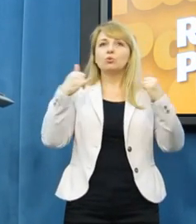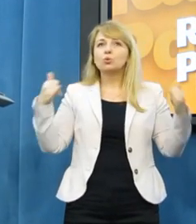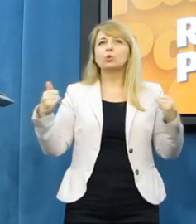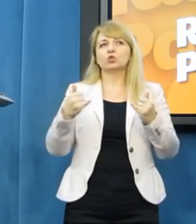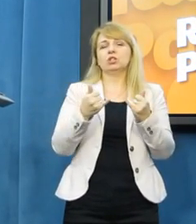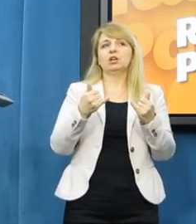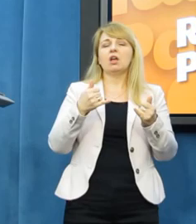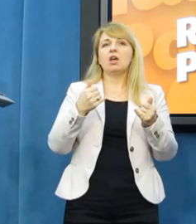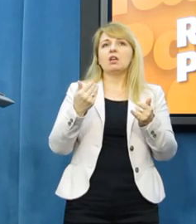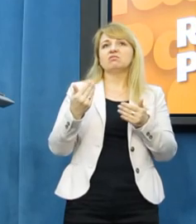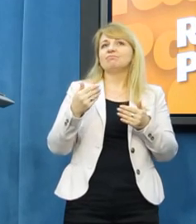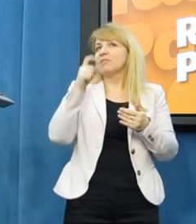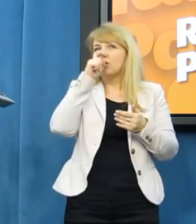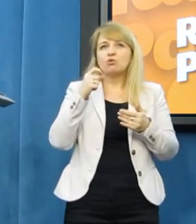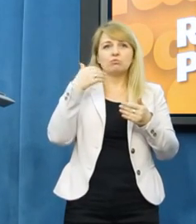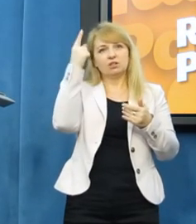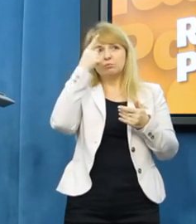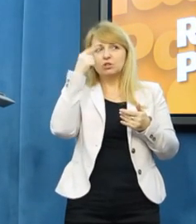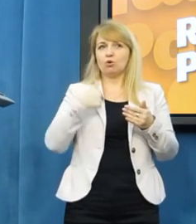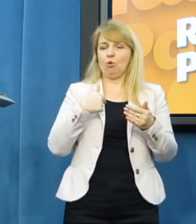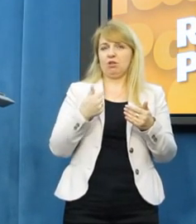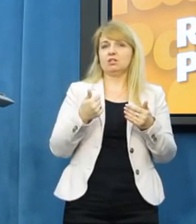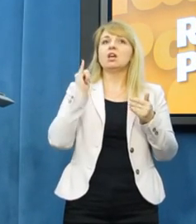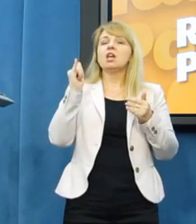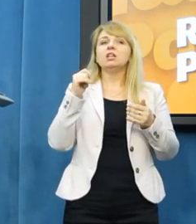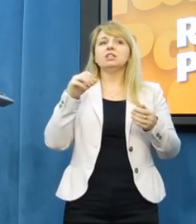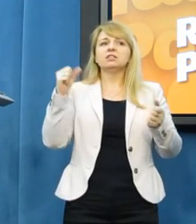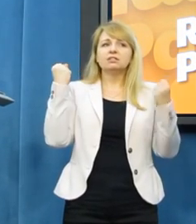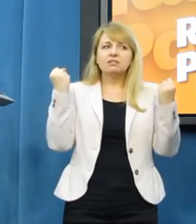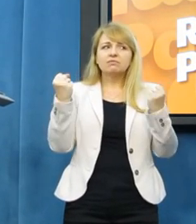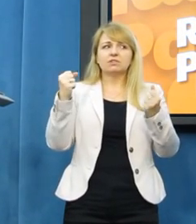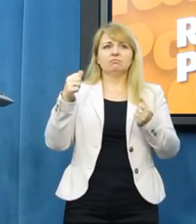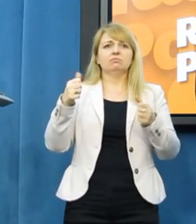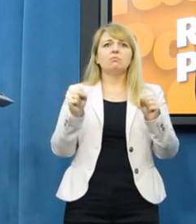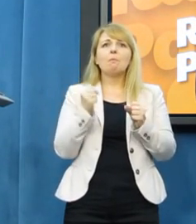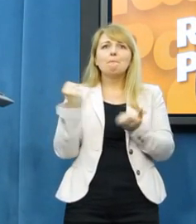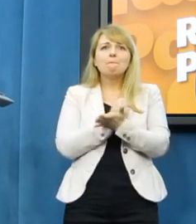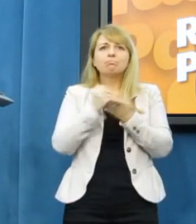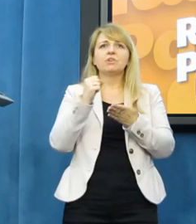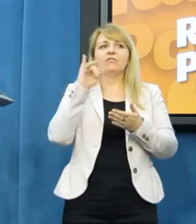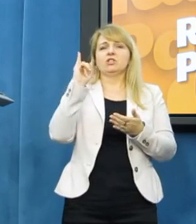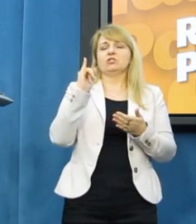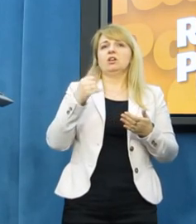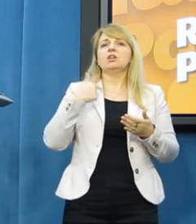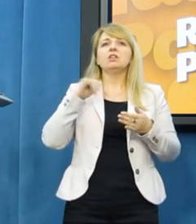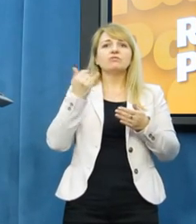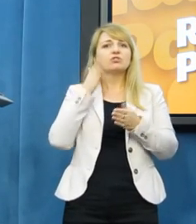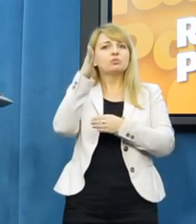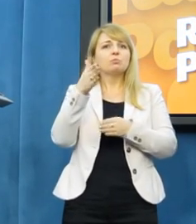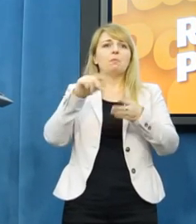I twarde, po prostu zmierzenie się z tym wyrwaniem, jakie rysuje Aleksandr Kwaśniewski.